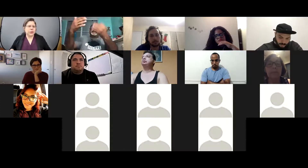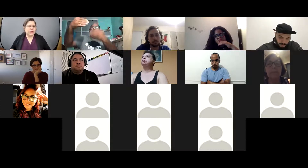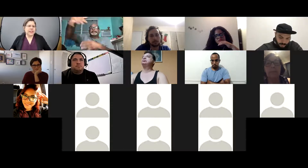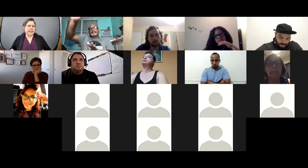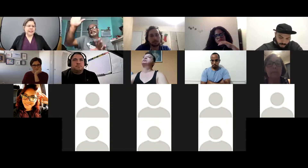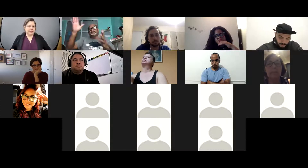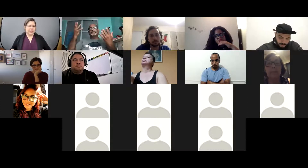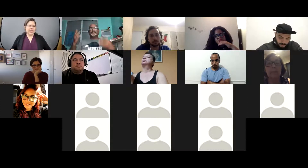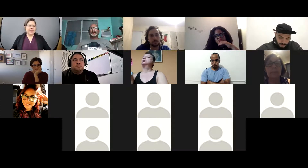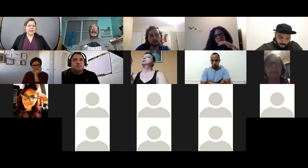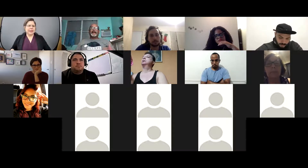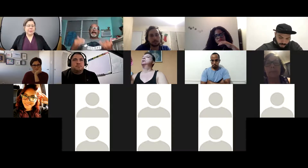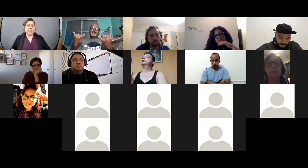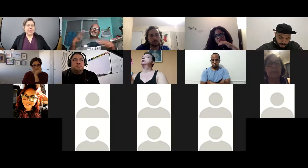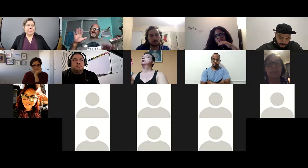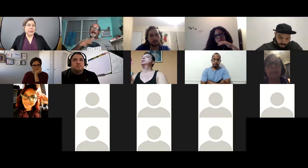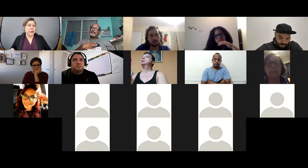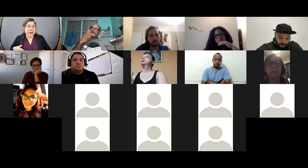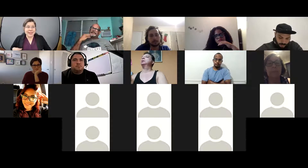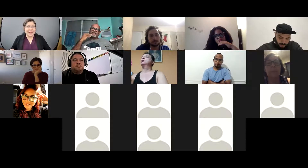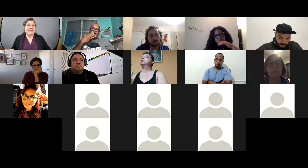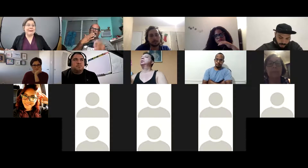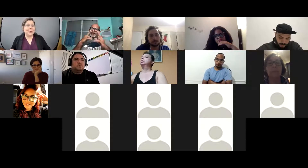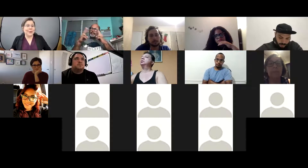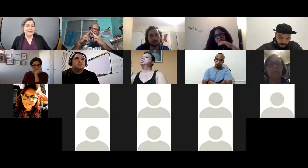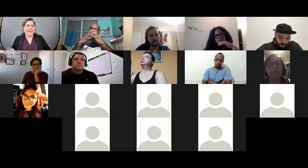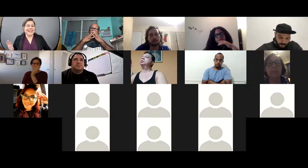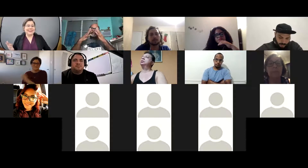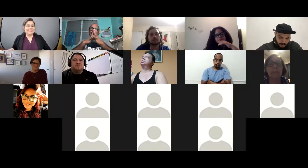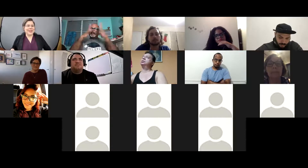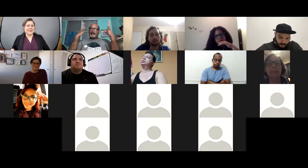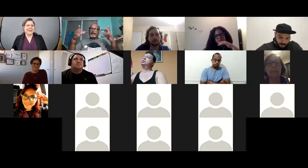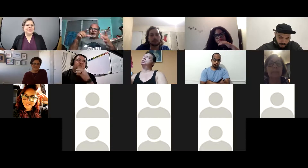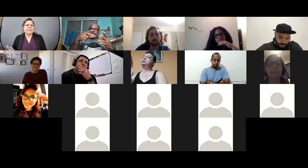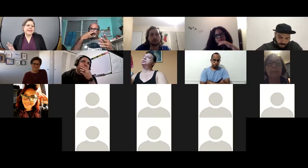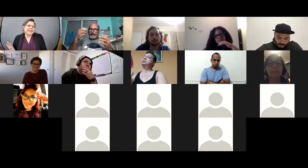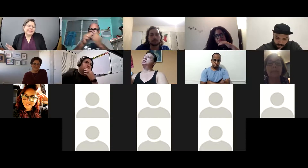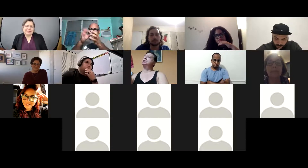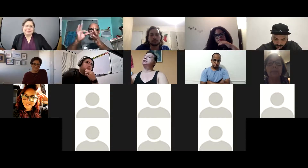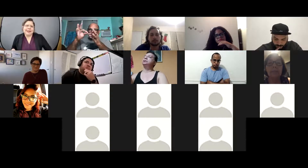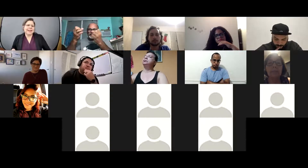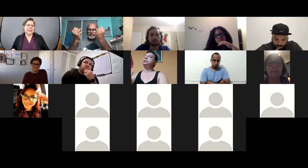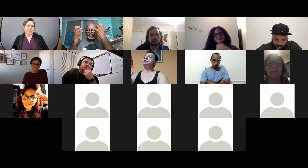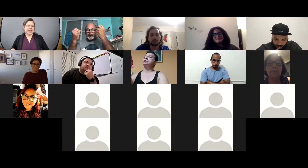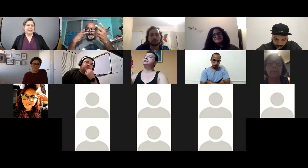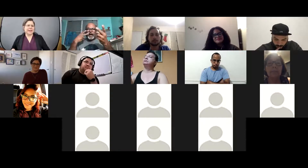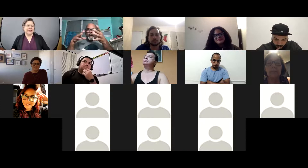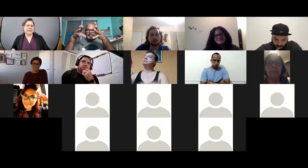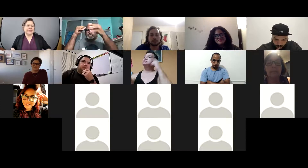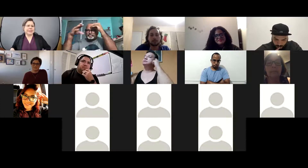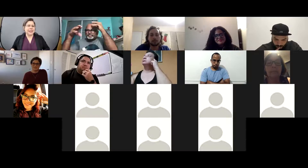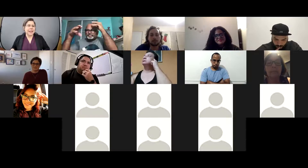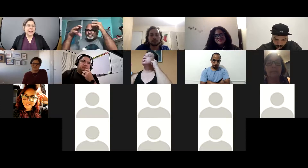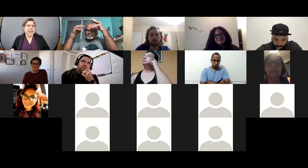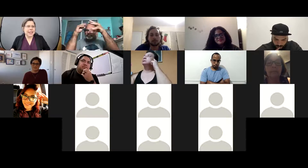nosotros si teníamos que llevarle la comida después nos bañábamos nos manteníamos bien cuidados una experiencia una gran experiencia